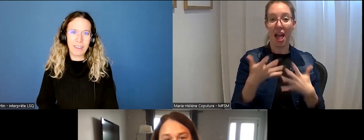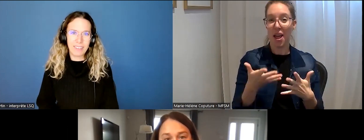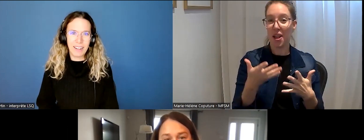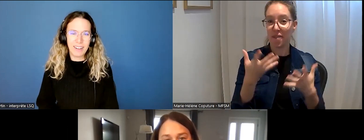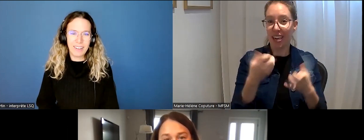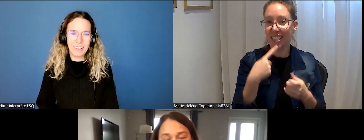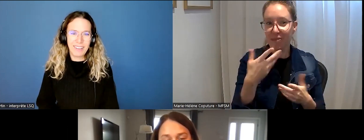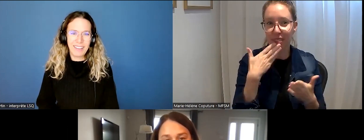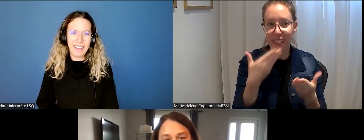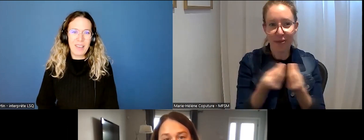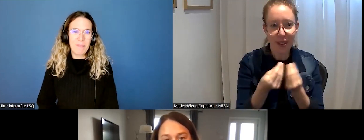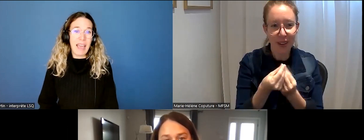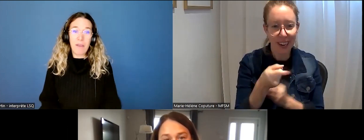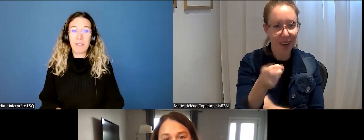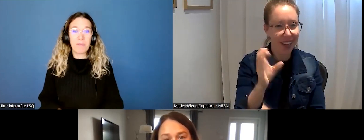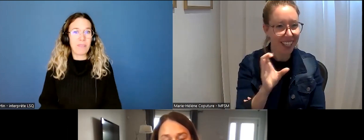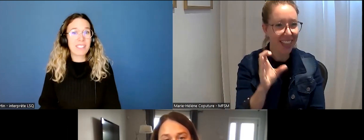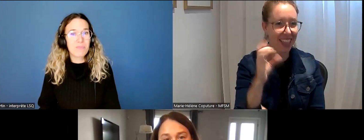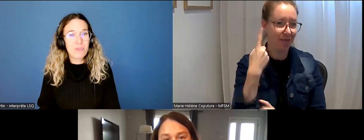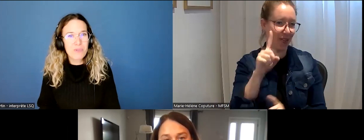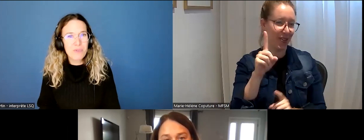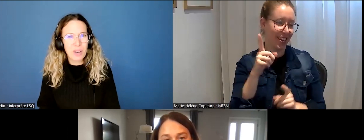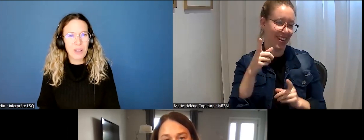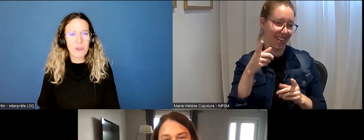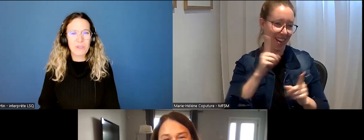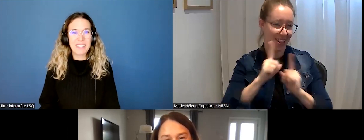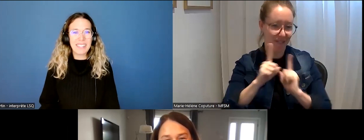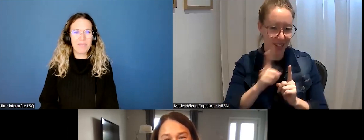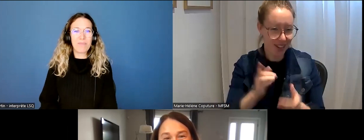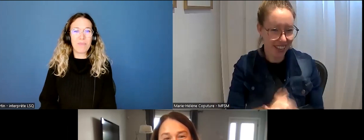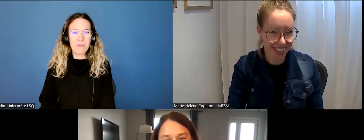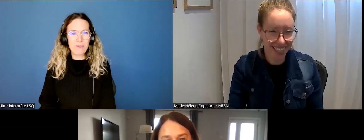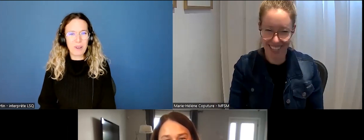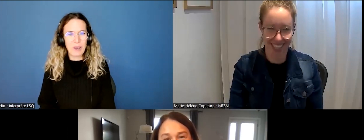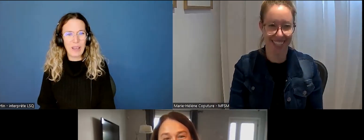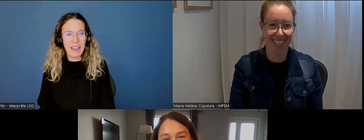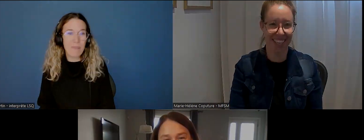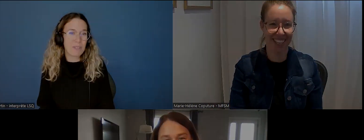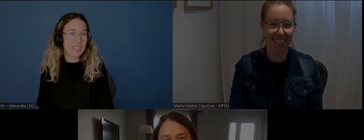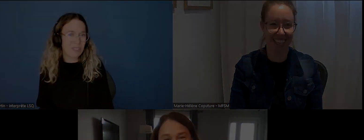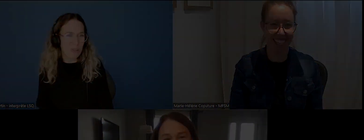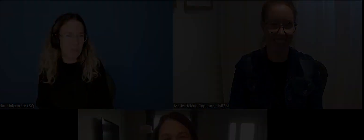en tant que telle. Bien, fait, merci beaucoup, Claudine, pour la petite entrevue.